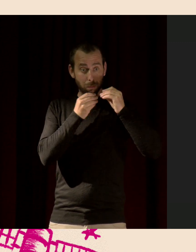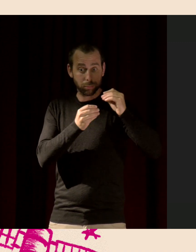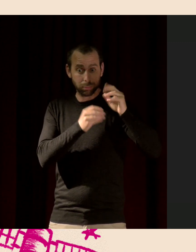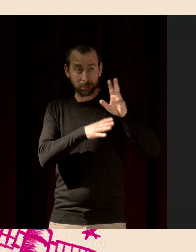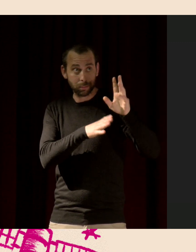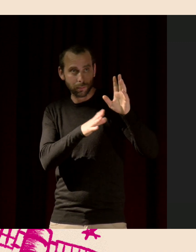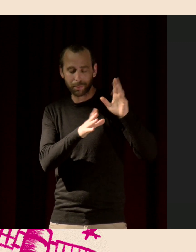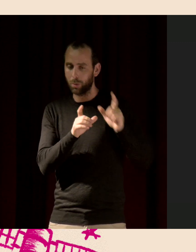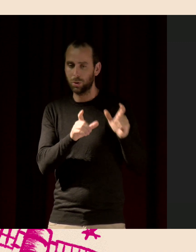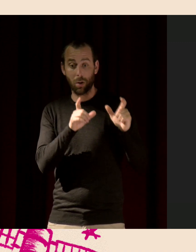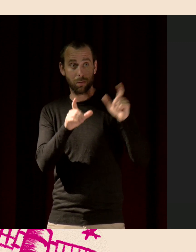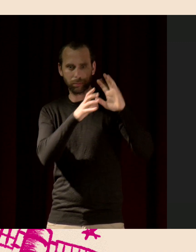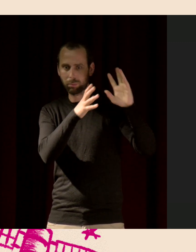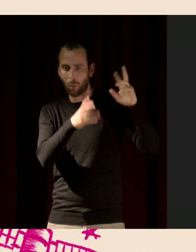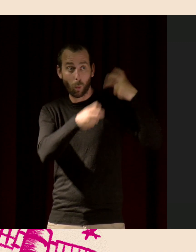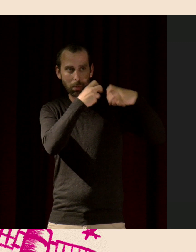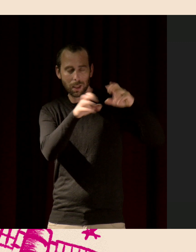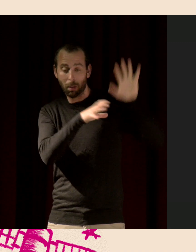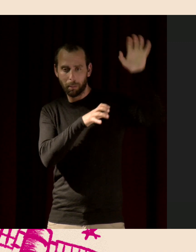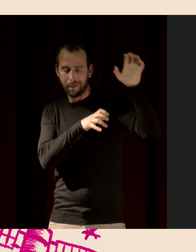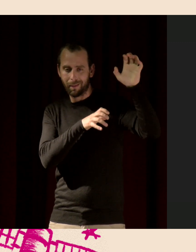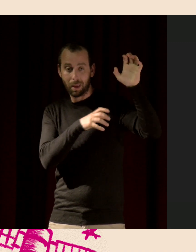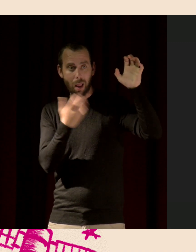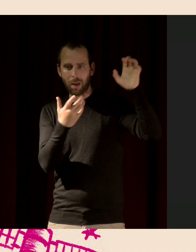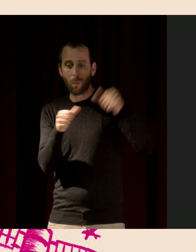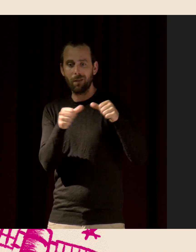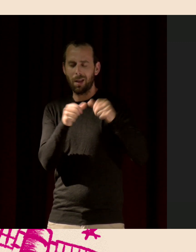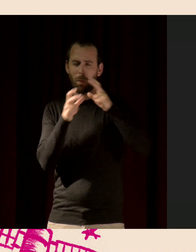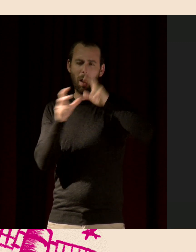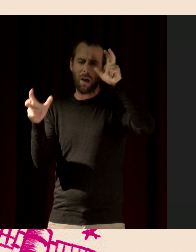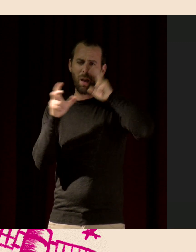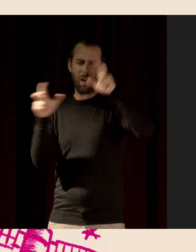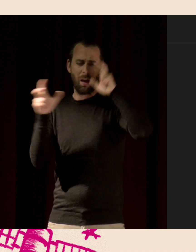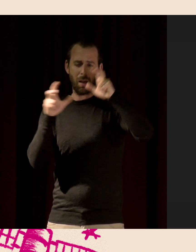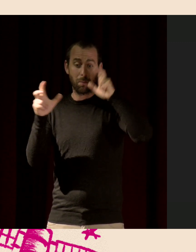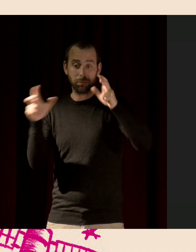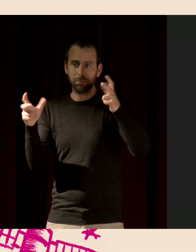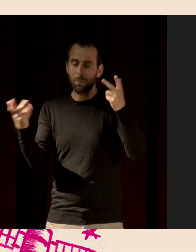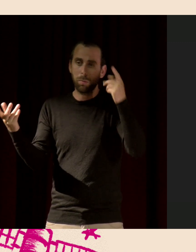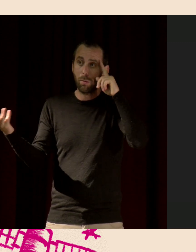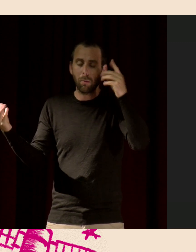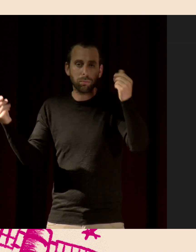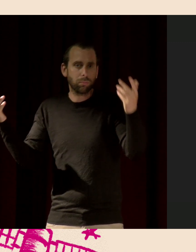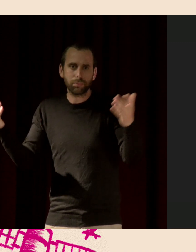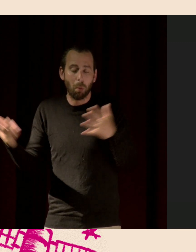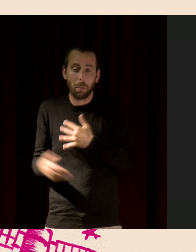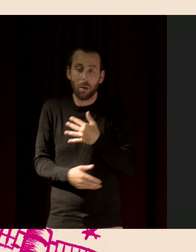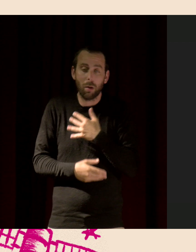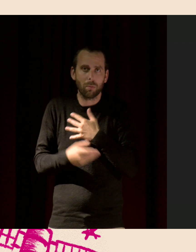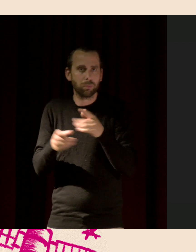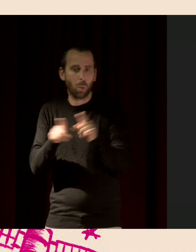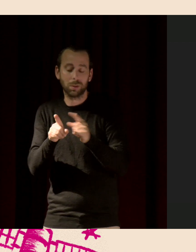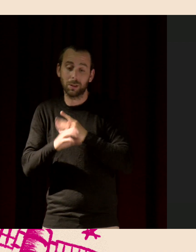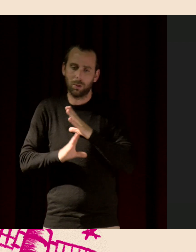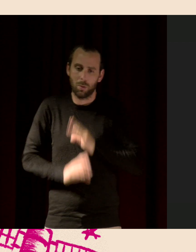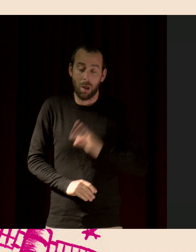à un rocher. Et en s'accrochant à ce rocher, elle a hurlé. Elle a hurlé probablement de peur, de soulagement et aussi